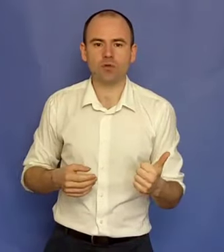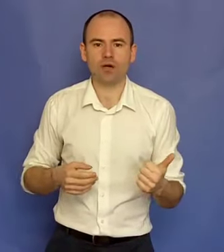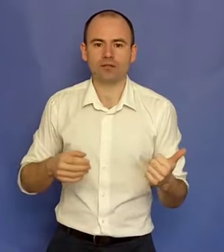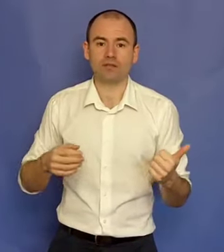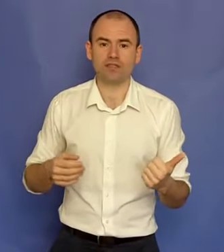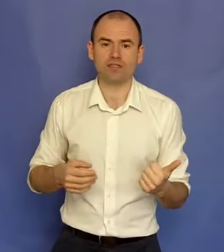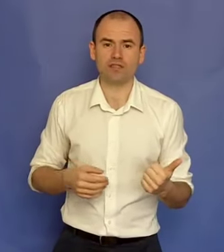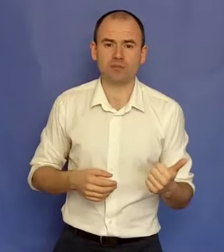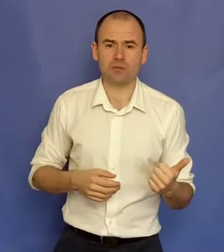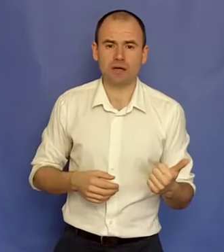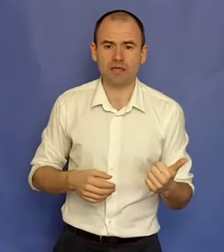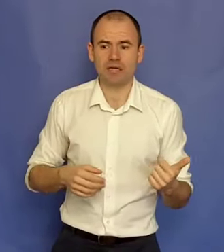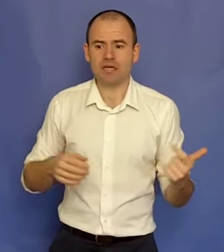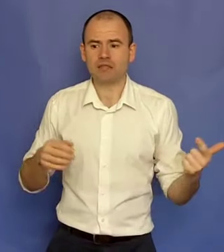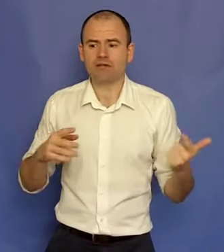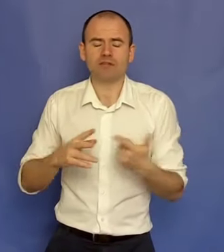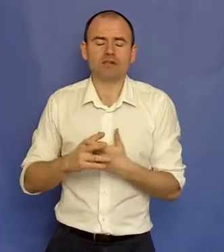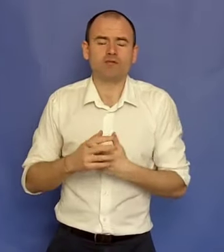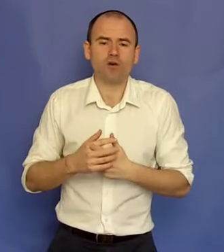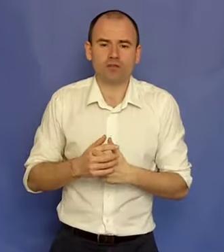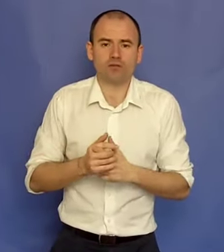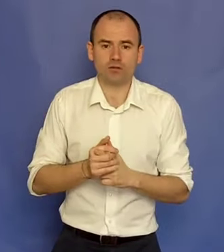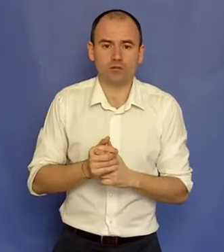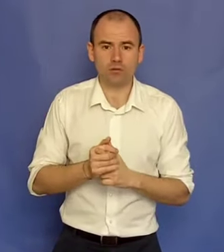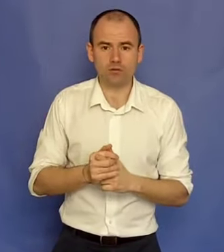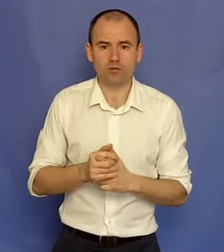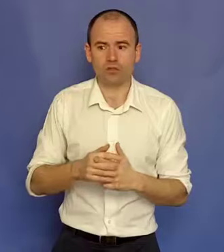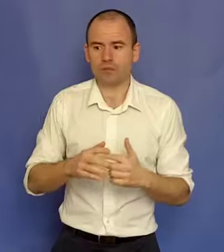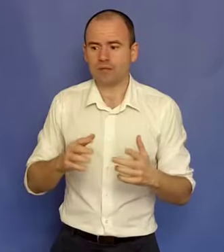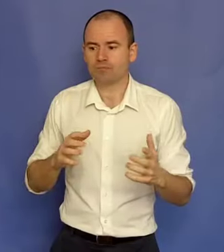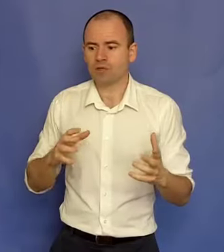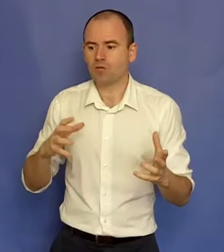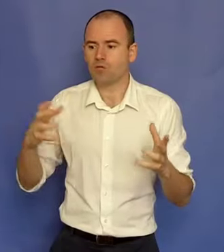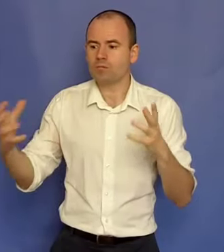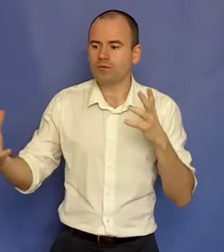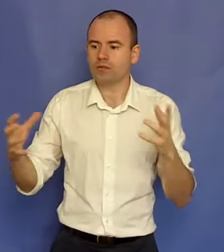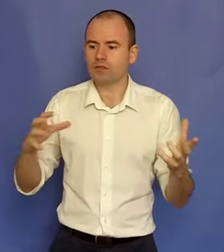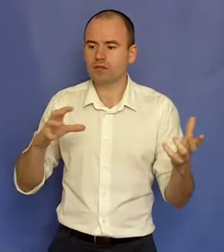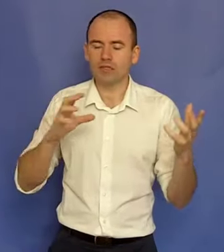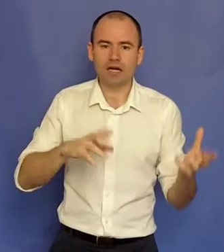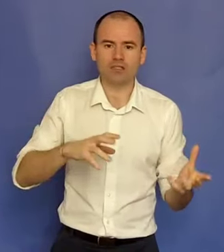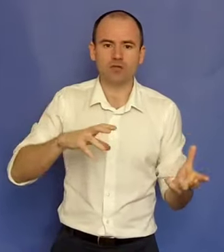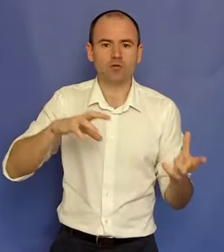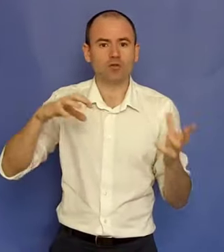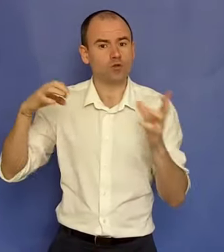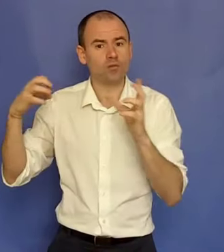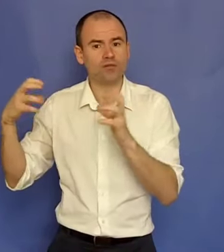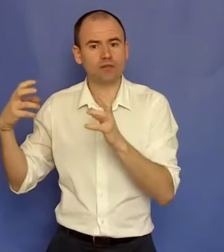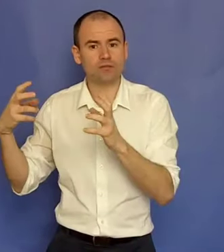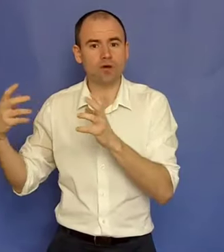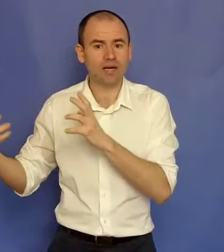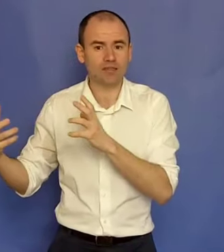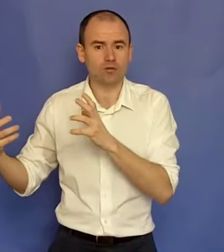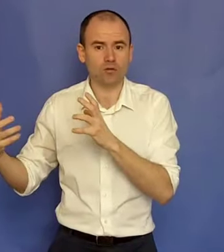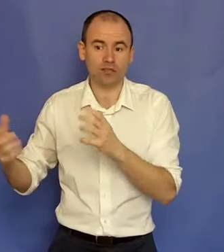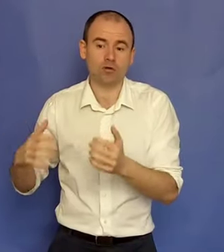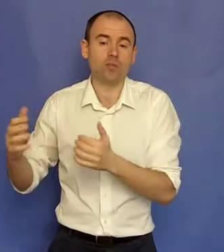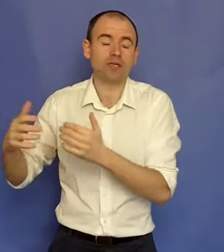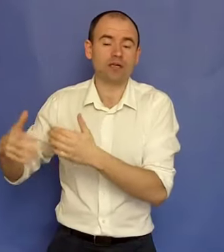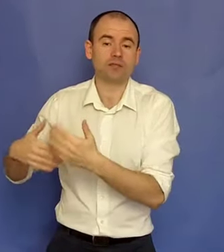școală, să gândești greșit despre bani, te va învăța foarte, foarte multe lucruri despre cum privesc săracii lucrurile și cum privesc bogații lucrurile, Sau oamenii care